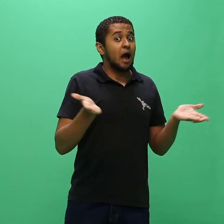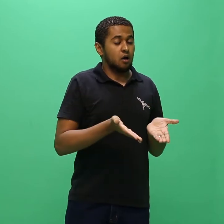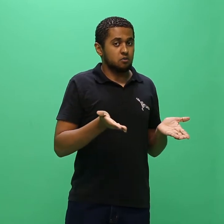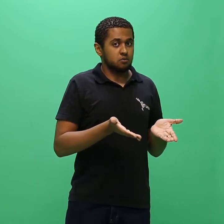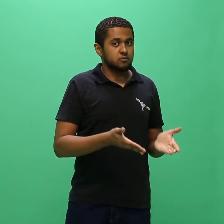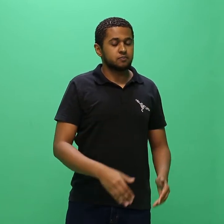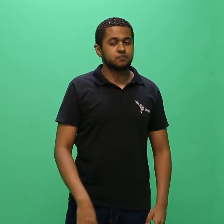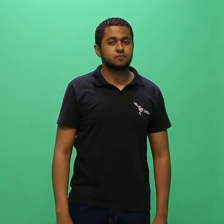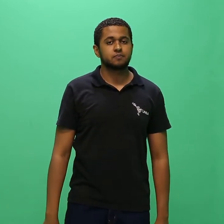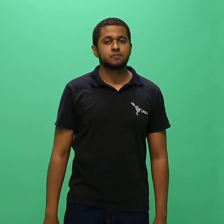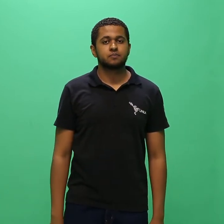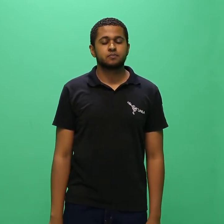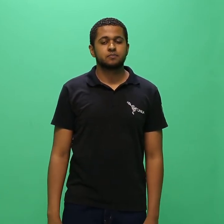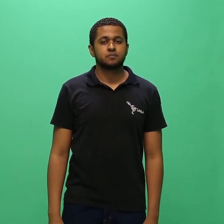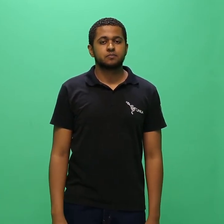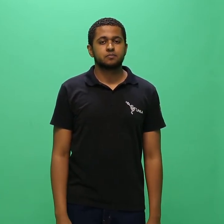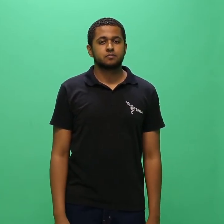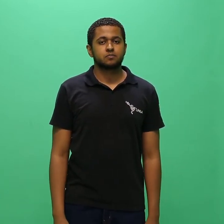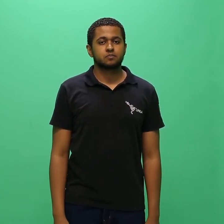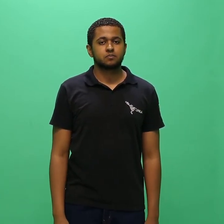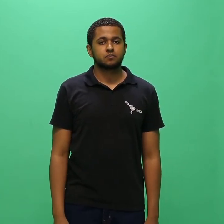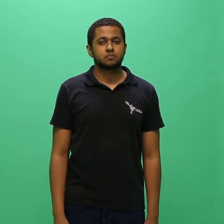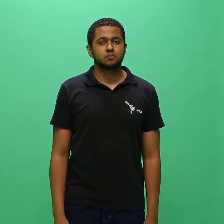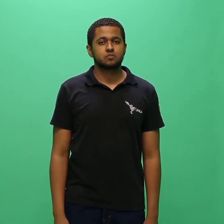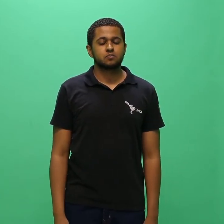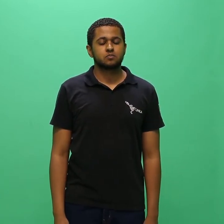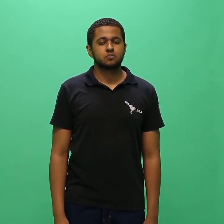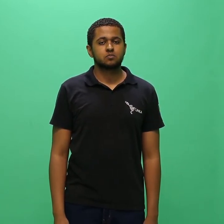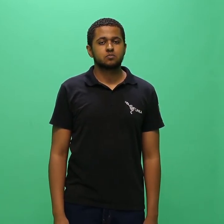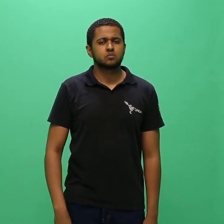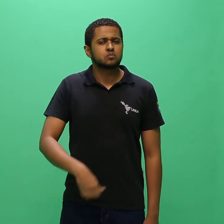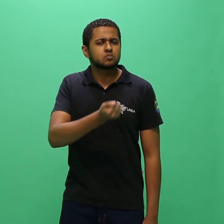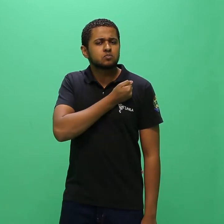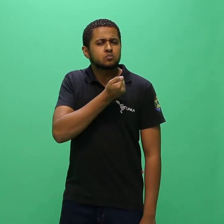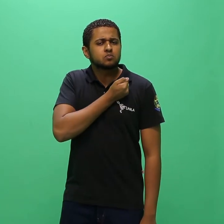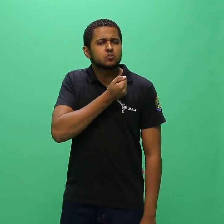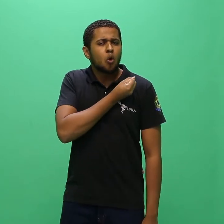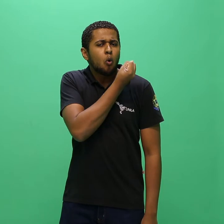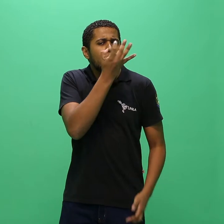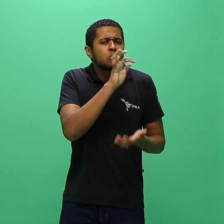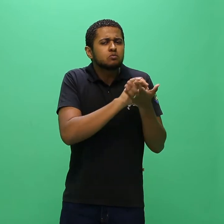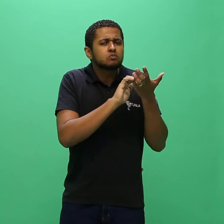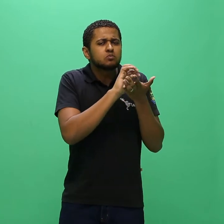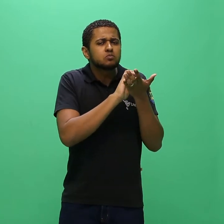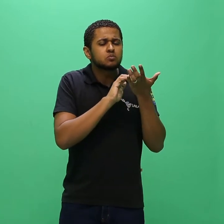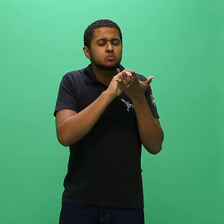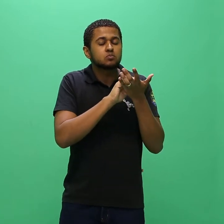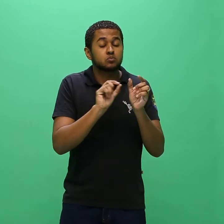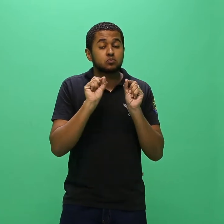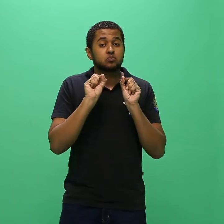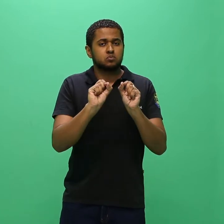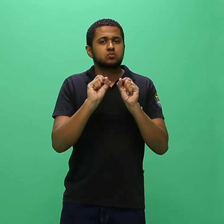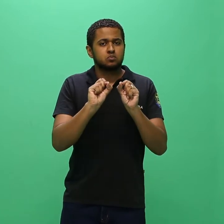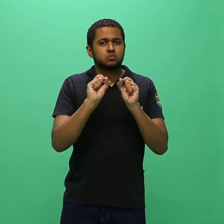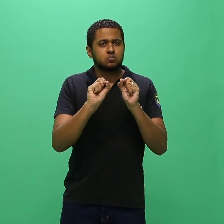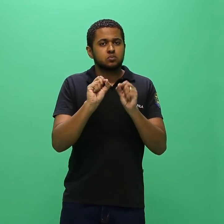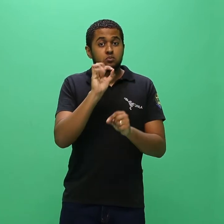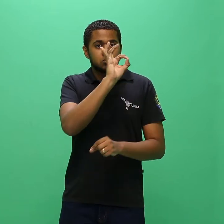integralizado faz-se por meio da divisão da carga horária cumprida com aprovação pelo total de carga